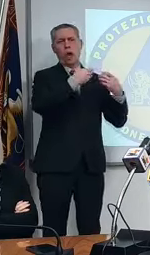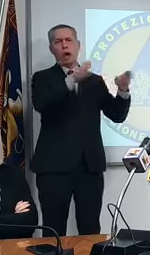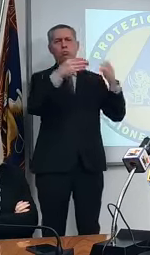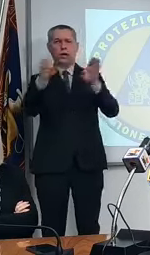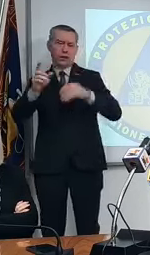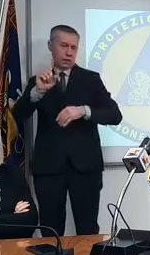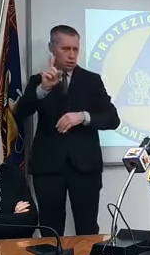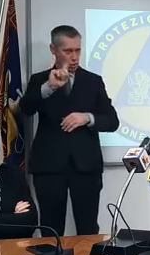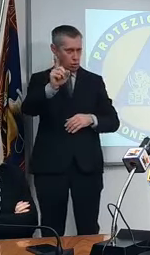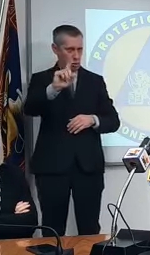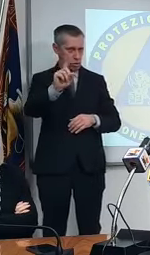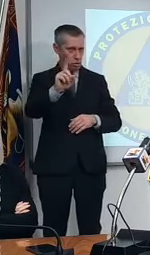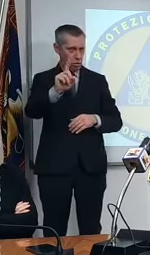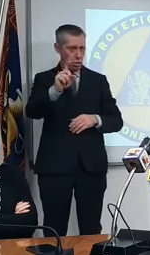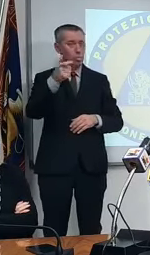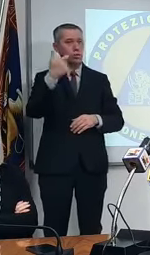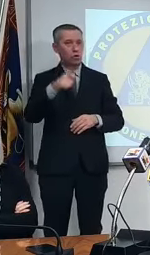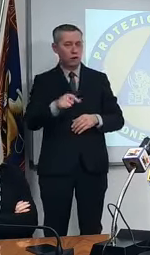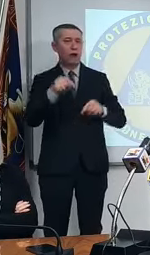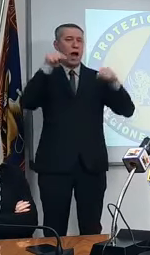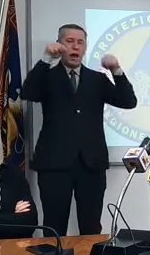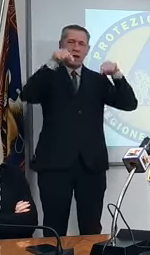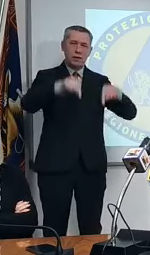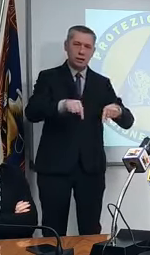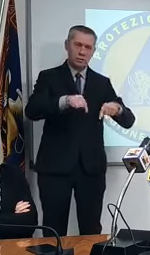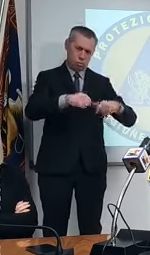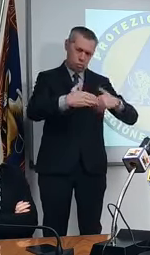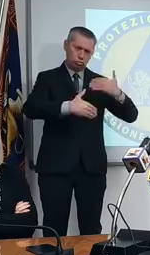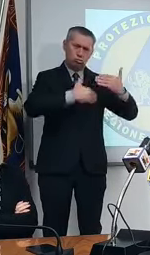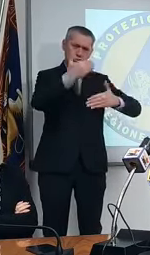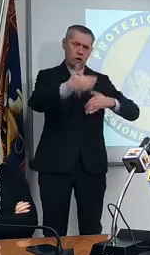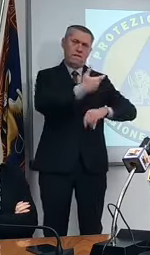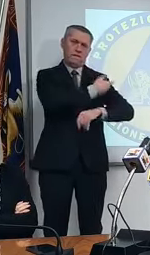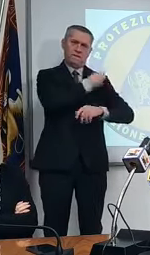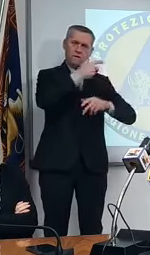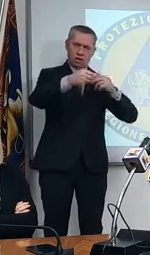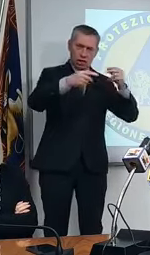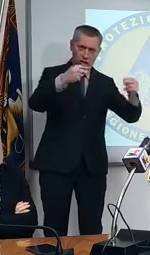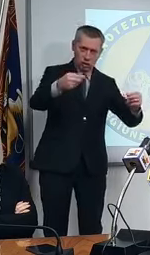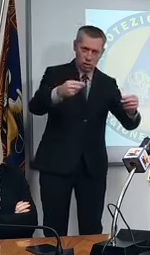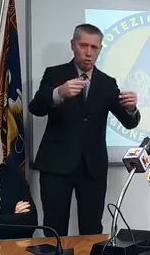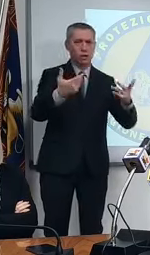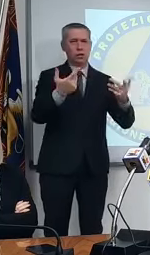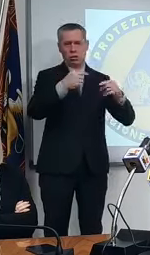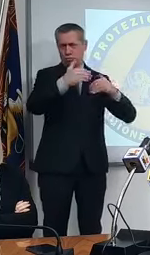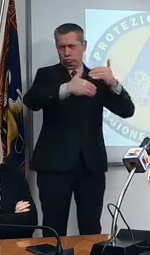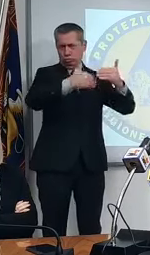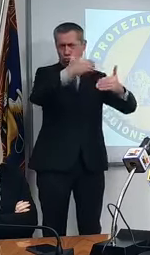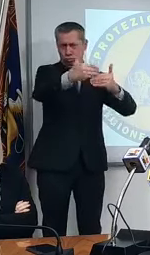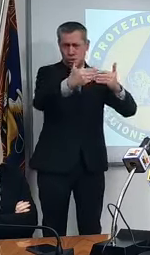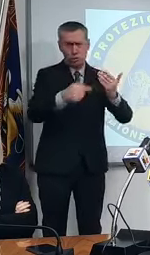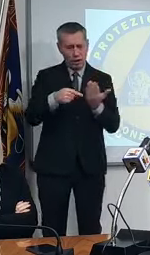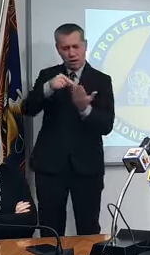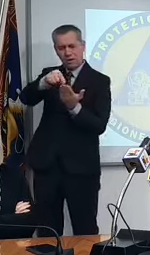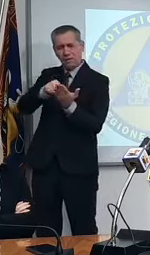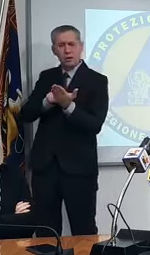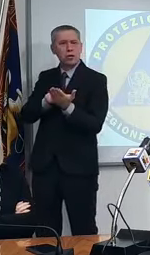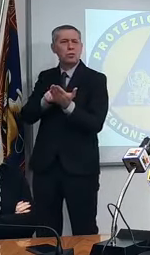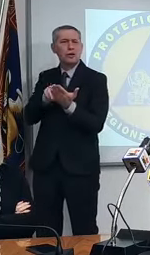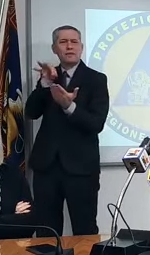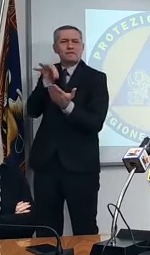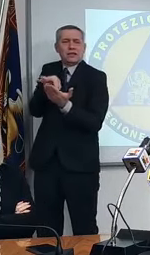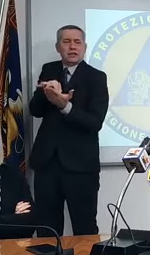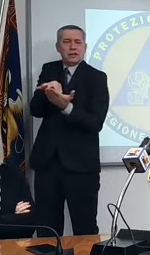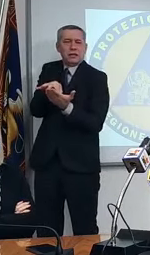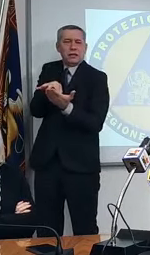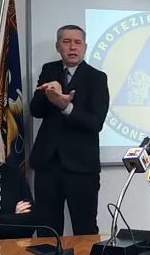molle di vaccinazioni va comunque dal punto di vista scientifico rivisto perché rischiamo di correre dietro dei parametri che non hanno più senso di esistere o